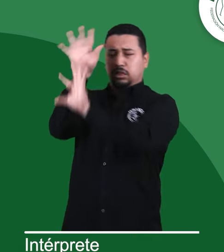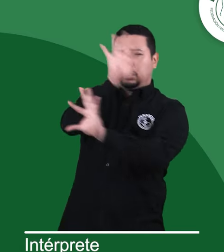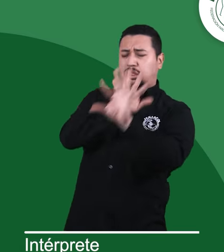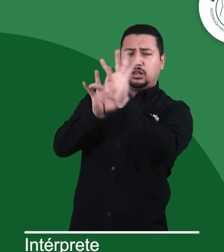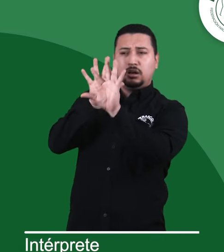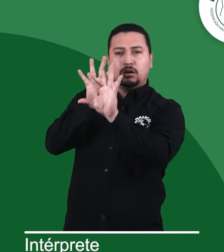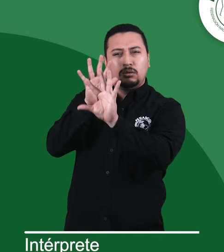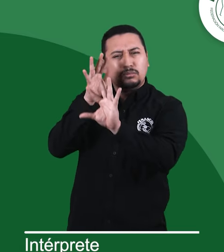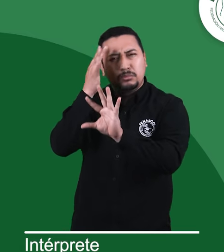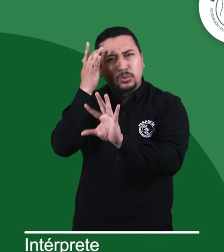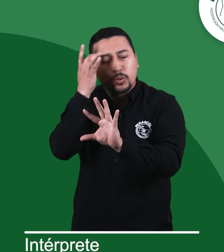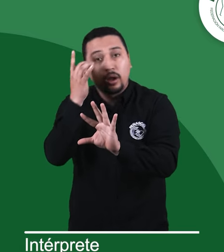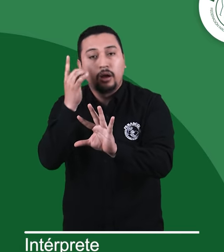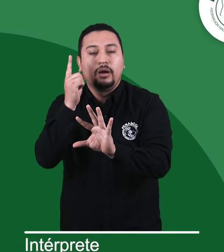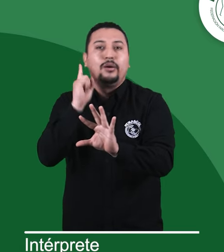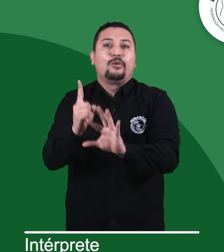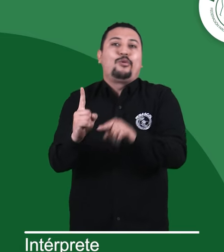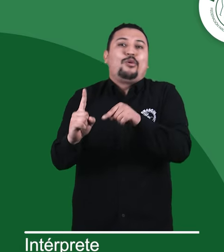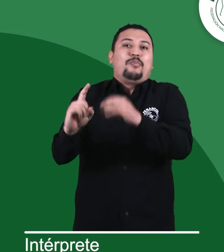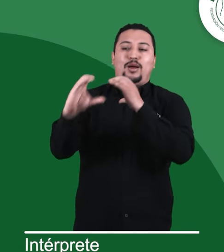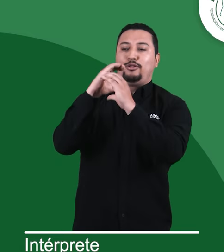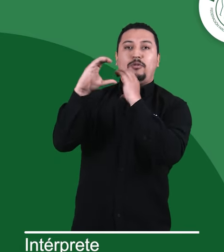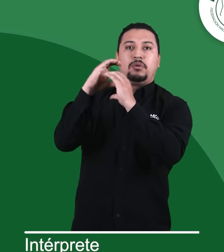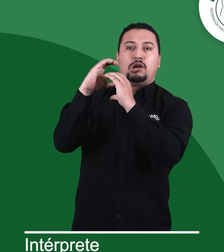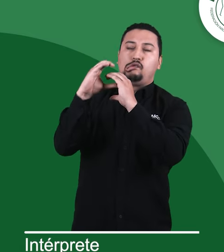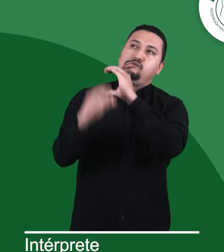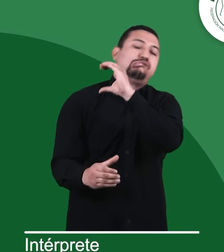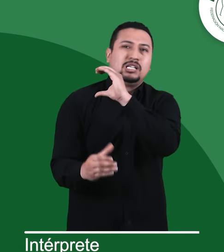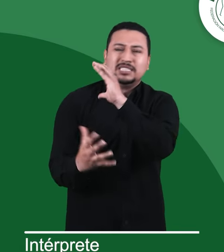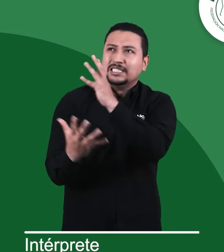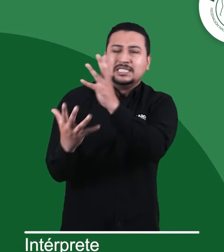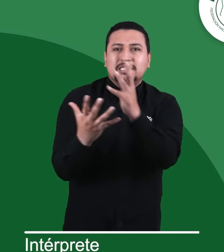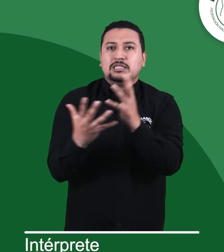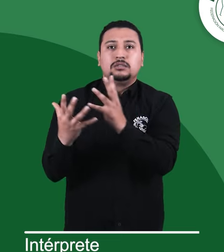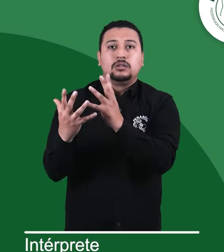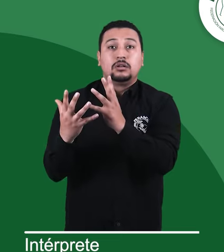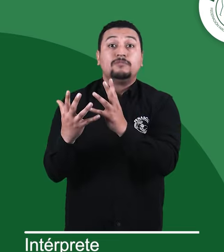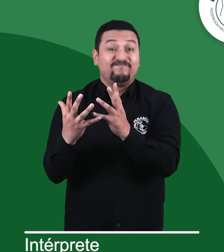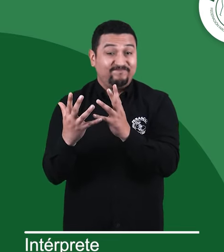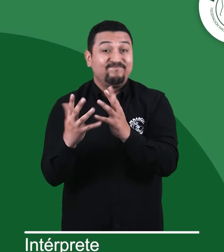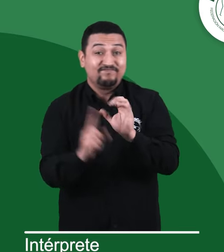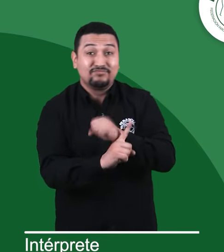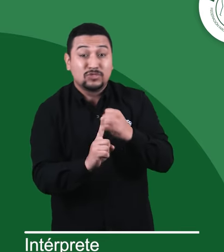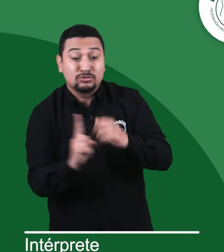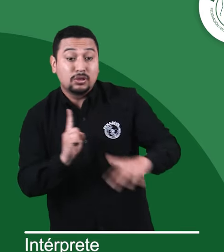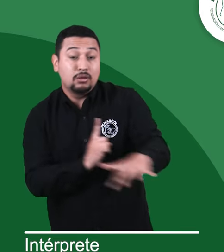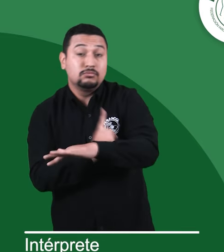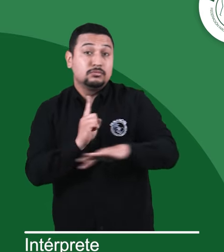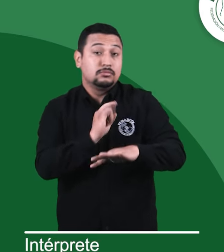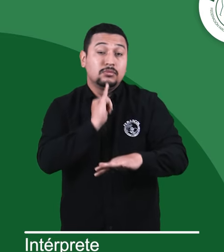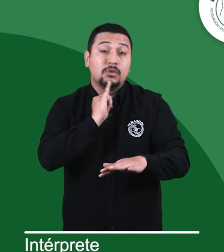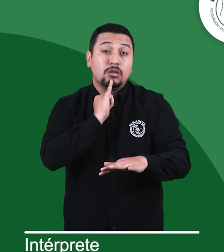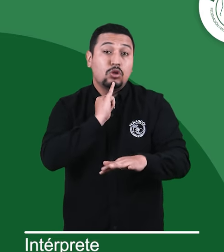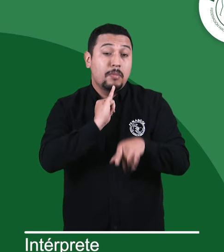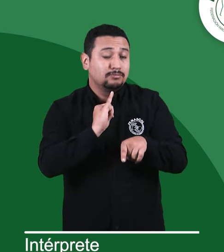se sientan perdidos porque no logran comunicarse de manera efectiva. Y es que el idioma